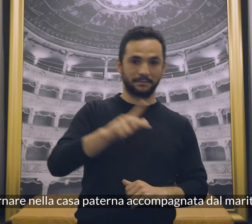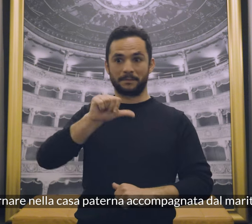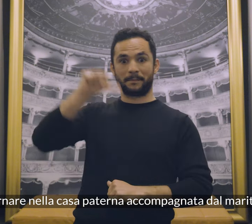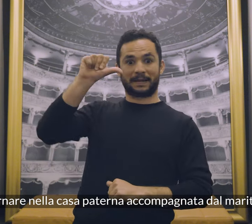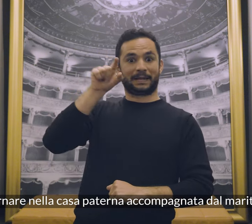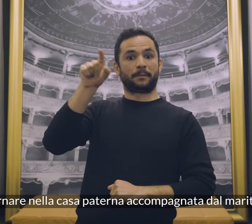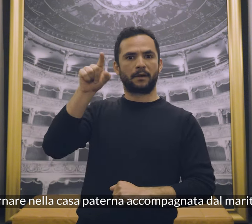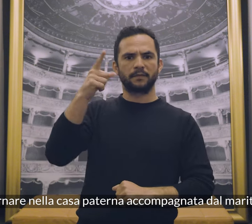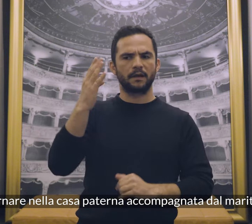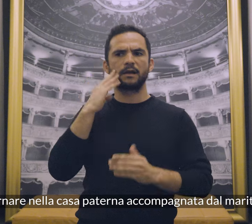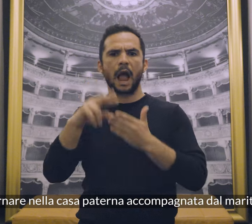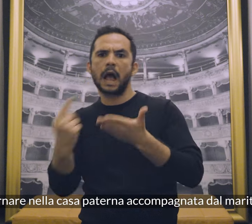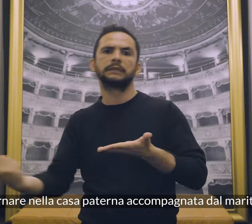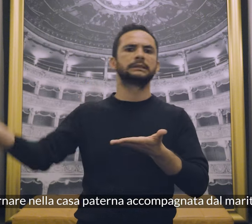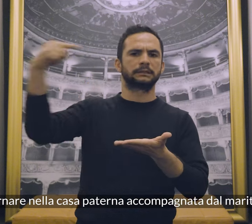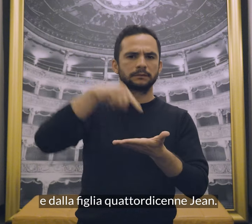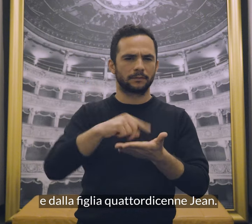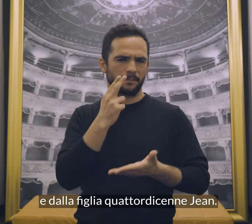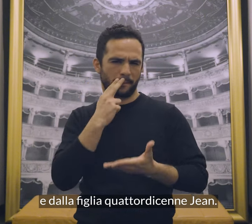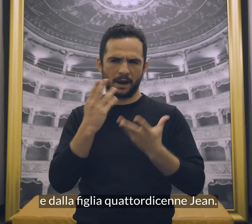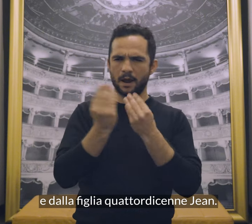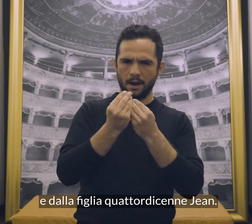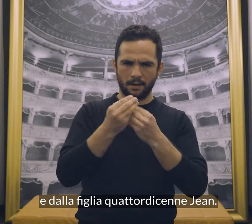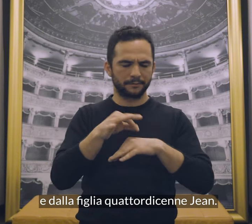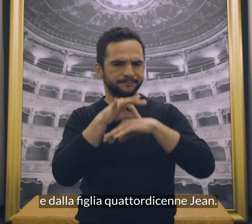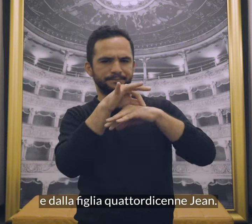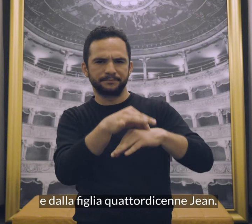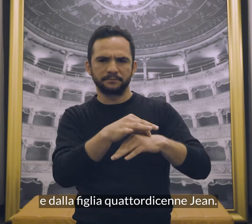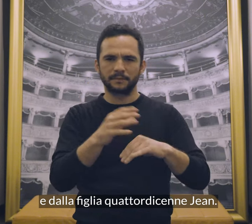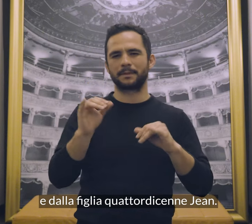accompagnata dal marito Bill e dalla figlia 14enne Jean.